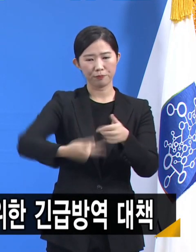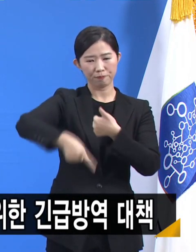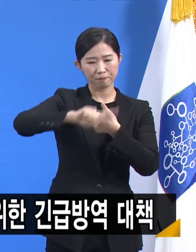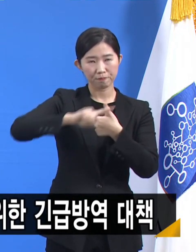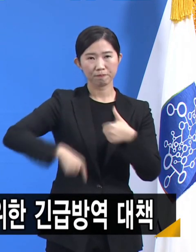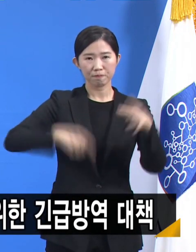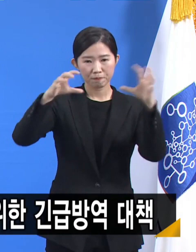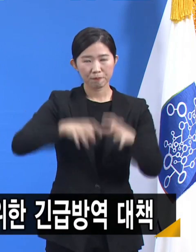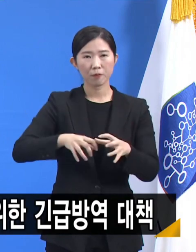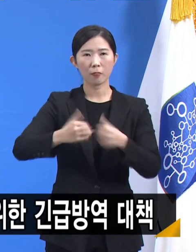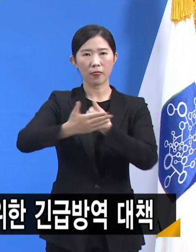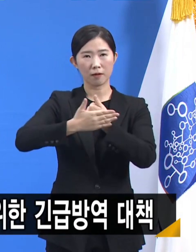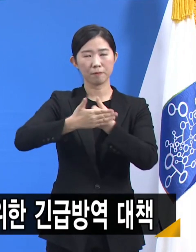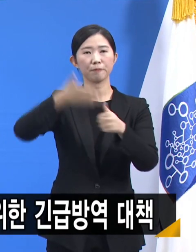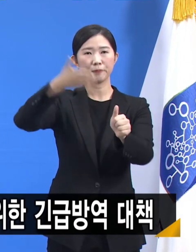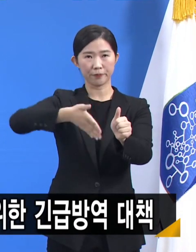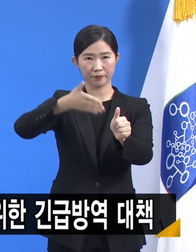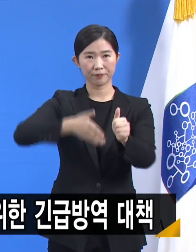한번 당부드립니다.